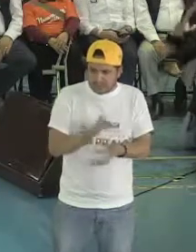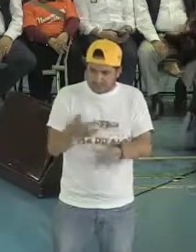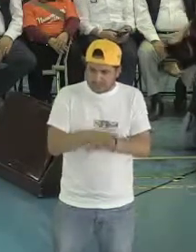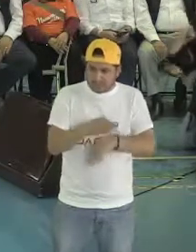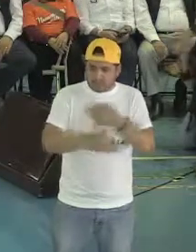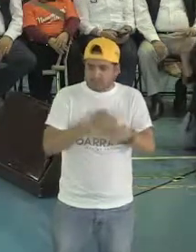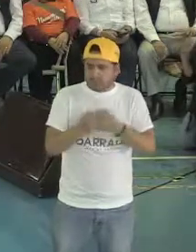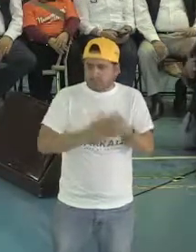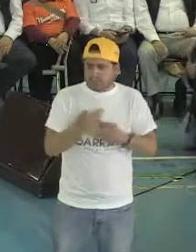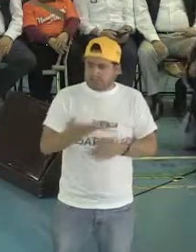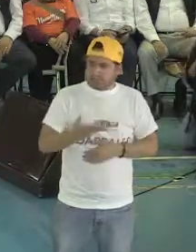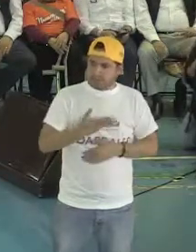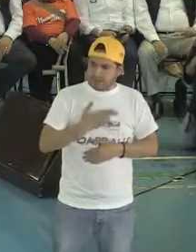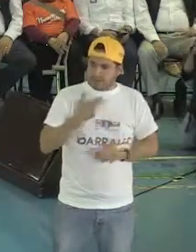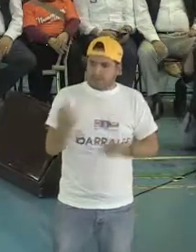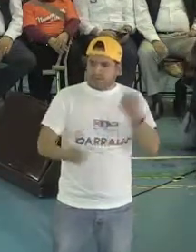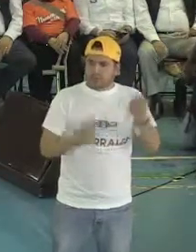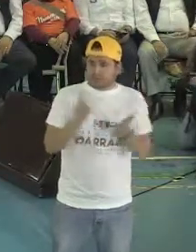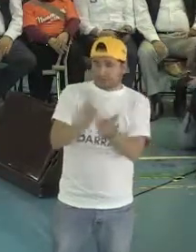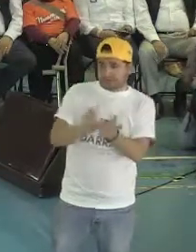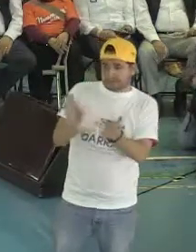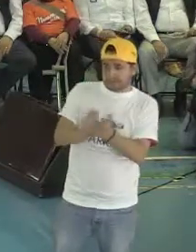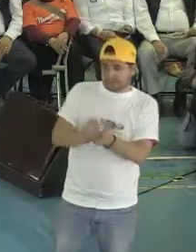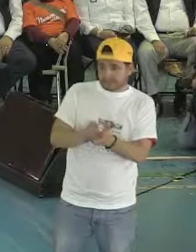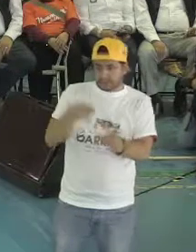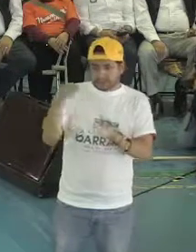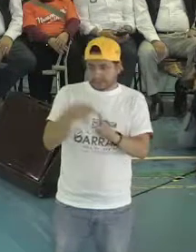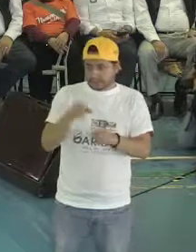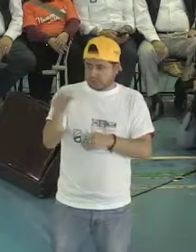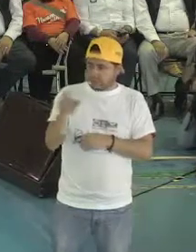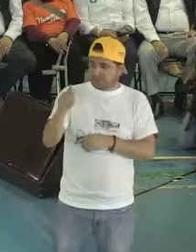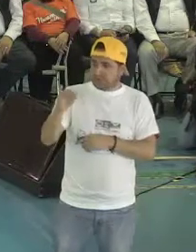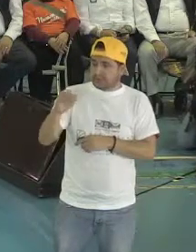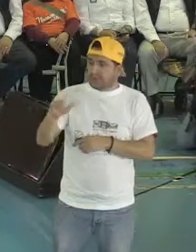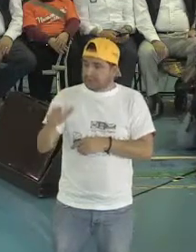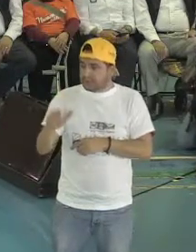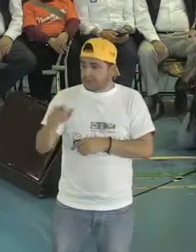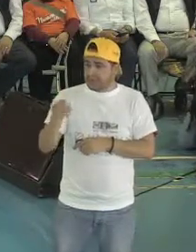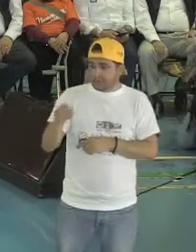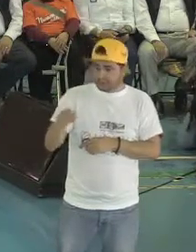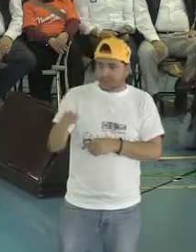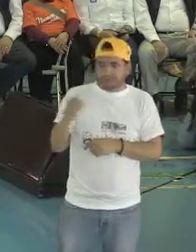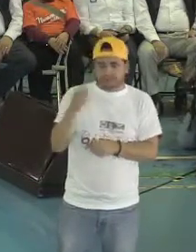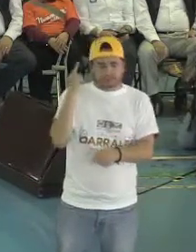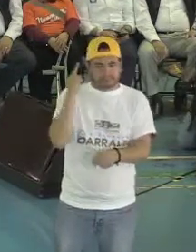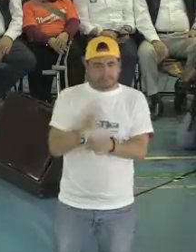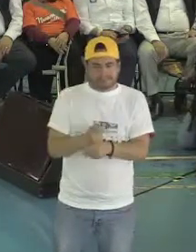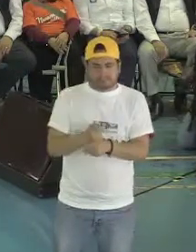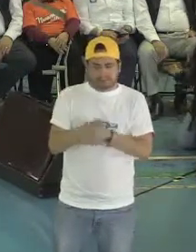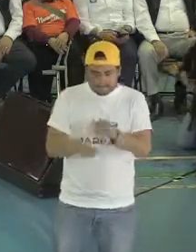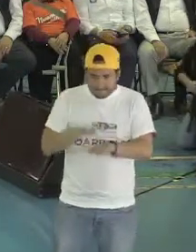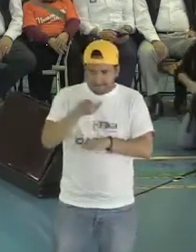personas que tengan alguna discapacidad en esta ciudad? Ya lo dije, la Constitución es un primer paso, pero